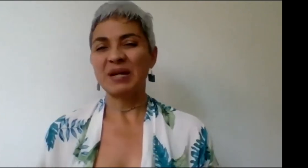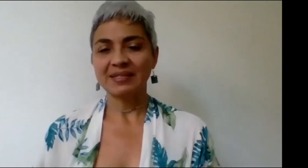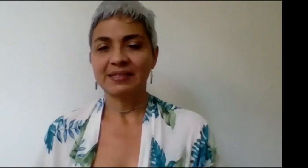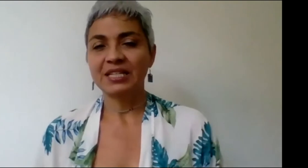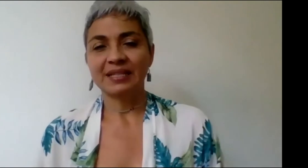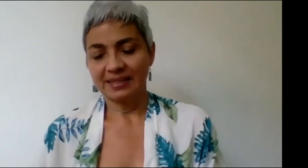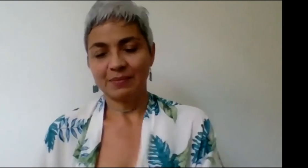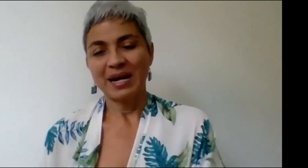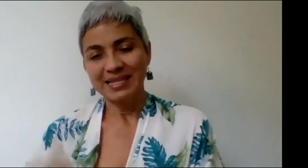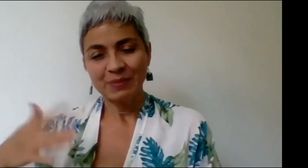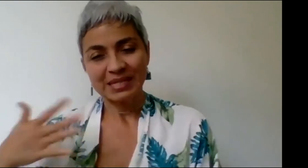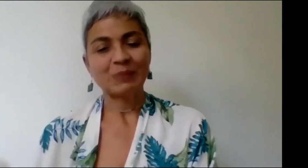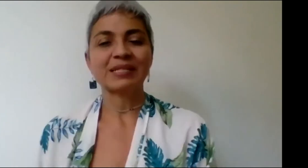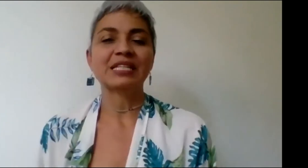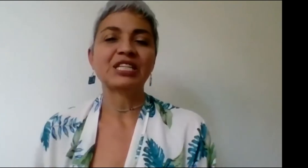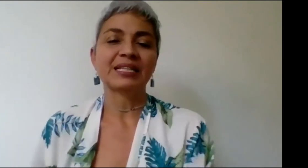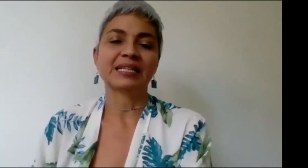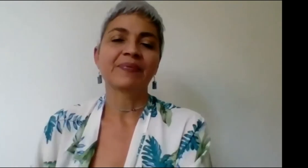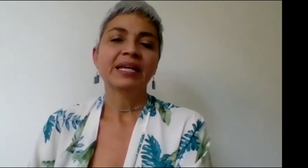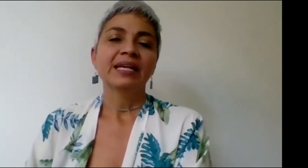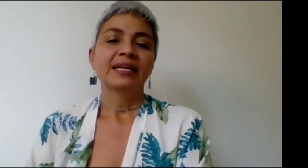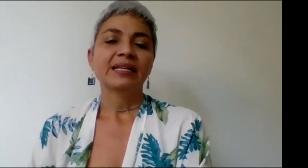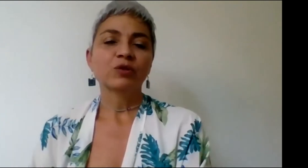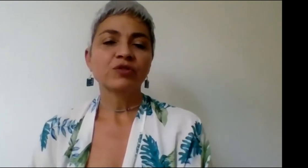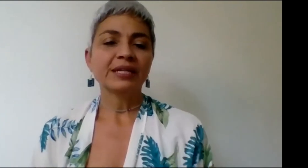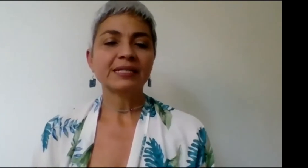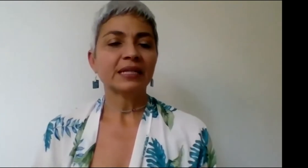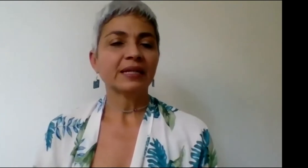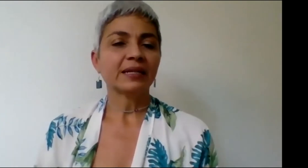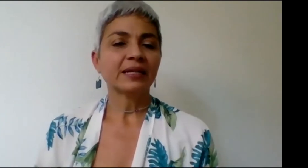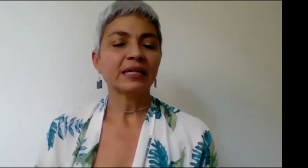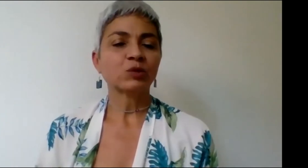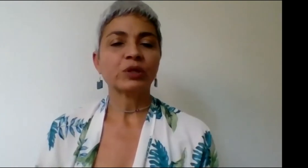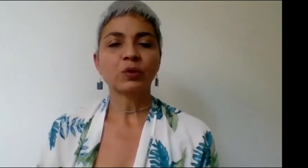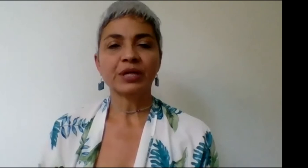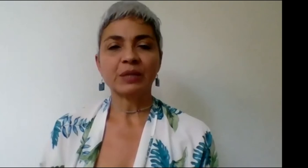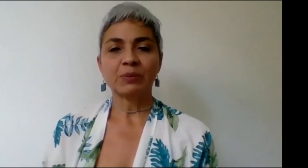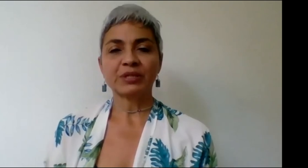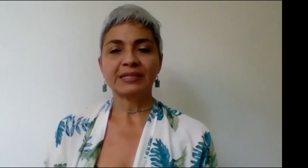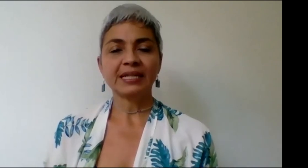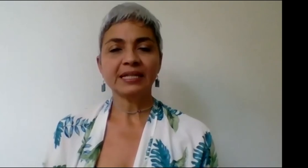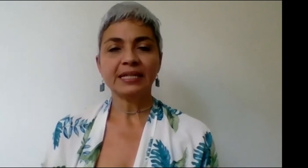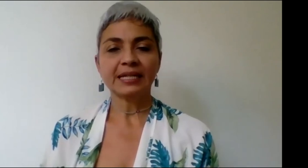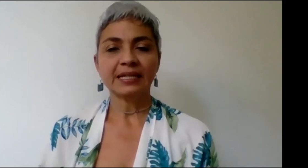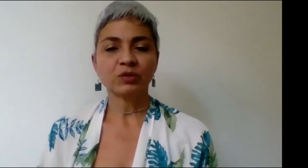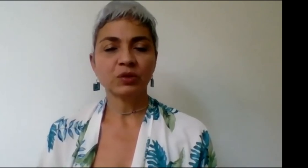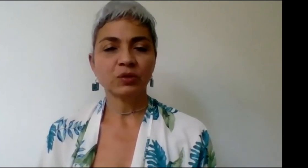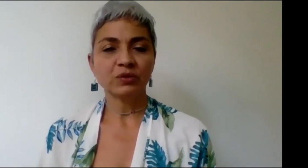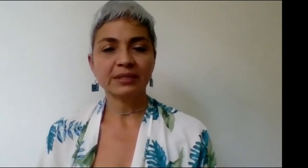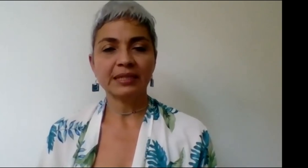más señantes, más y más y más señante. Entonces, les cuento con quién vamos a estar y le agradezco entonces que